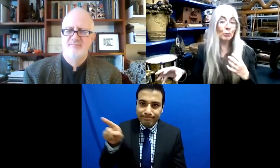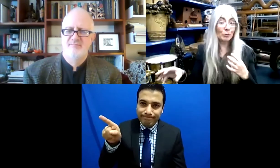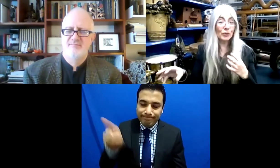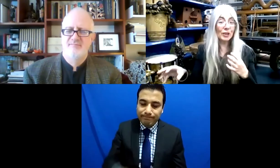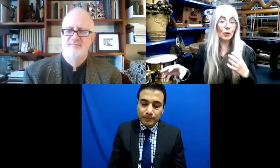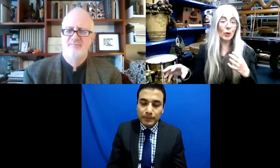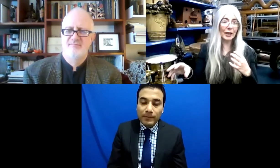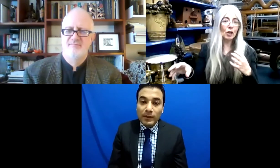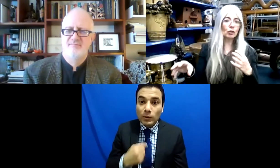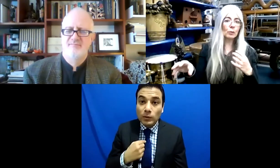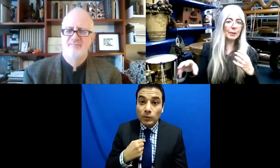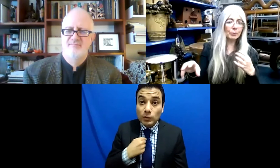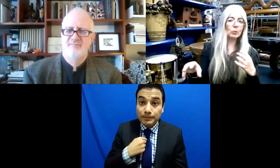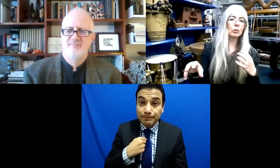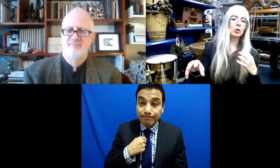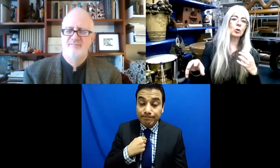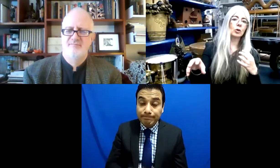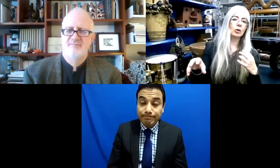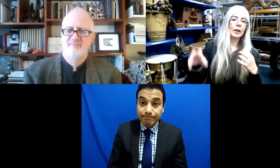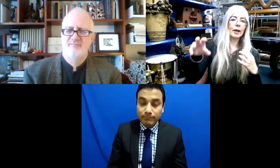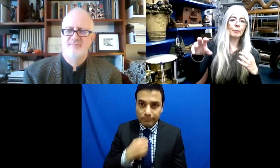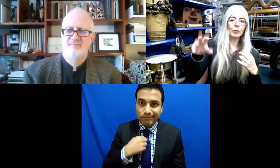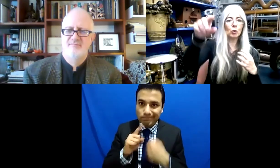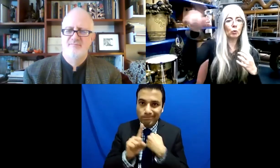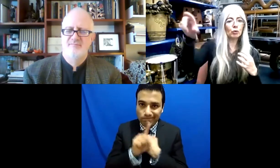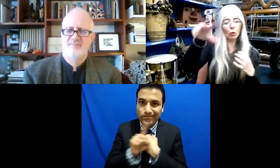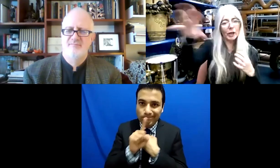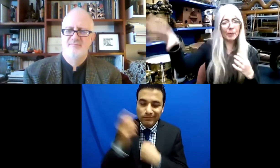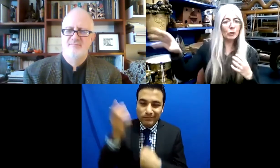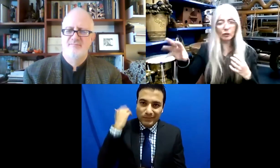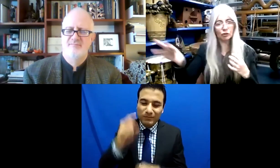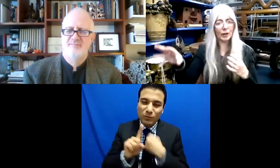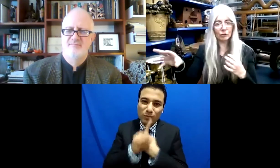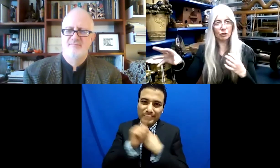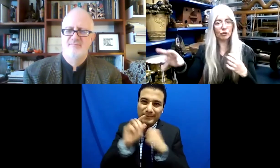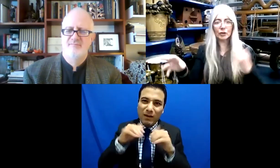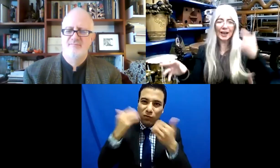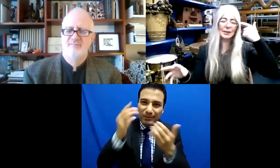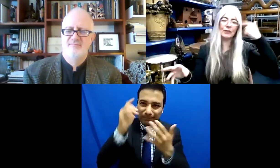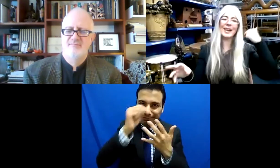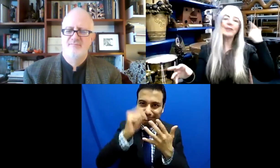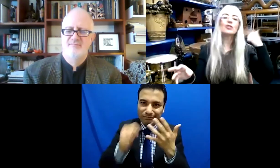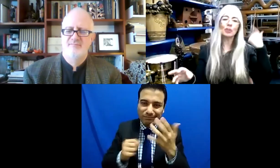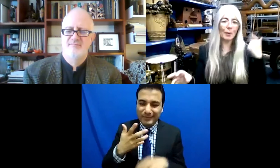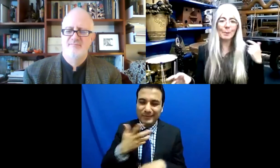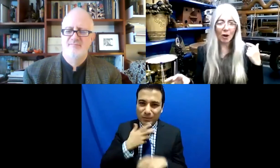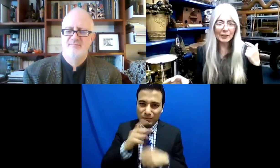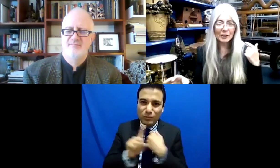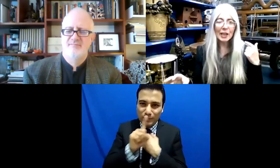entonces enfrentando problemas externos para que las personas